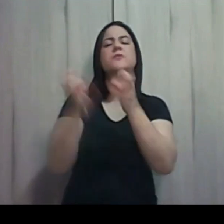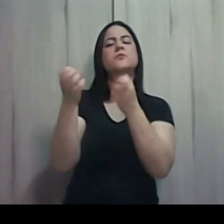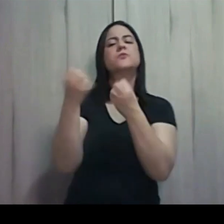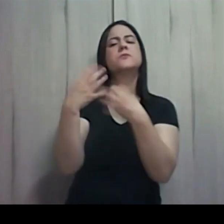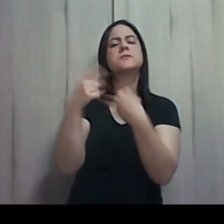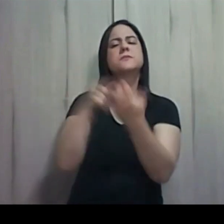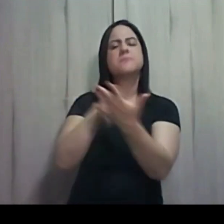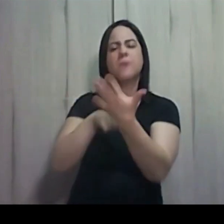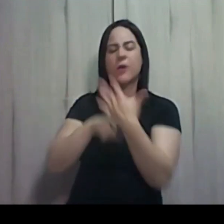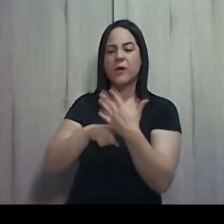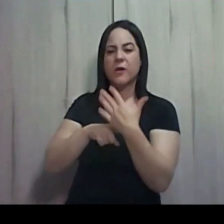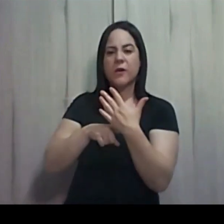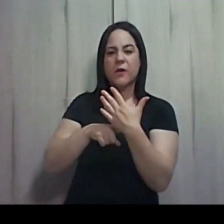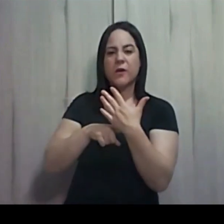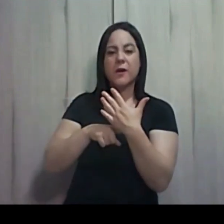Que Deus sempre tem um plano.